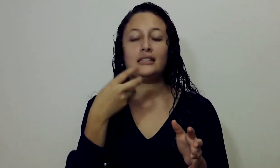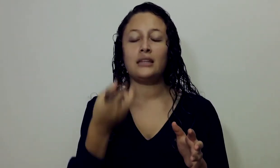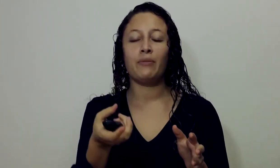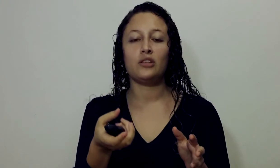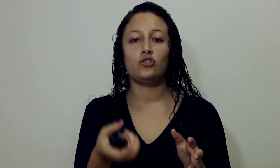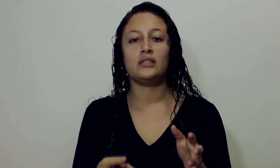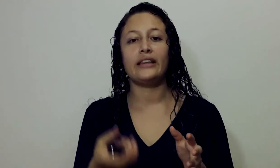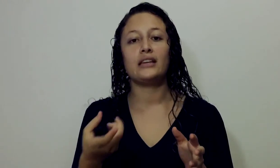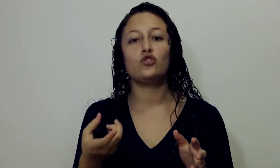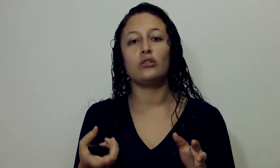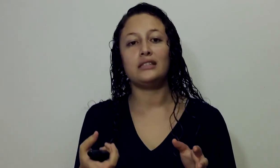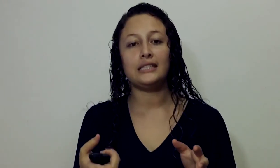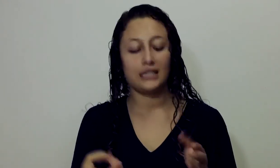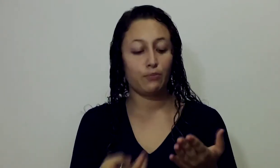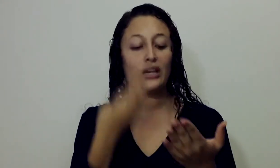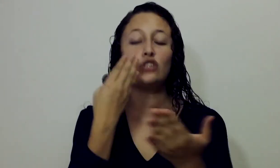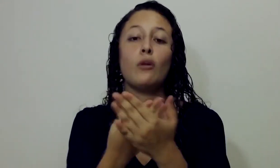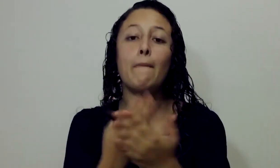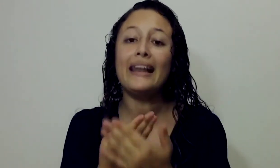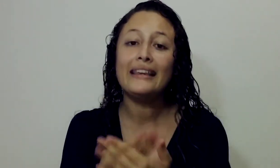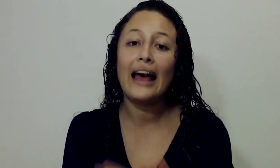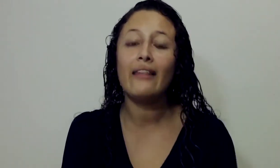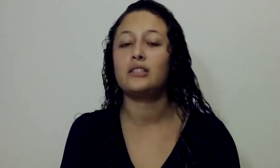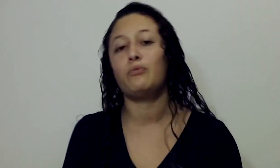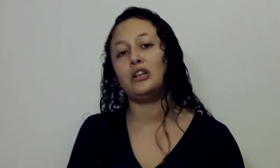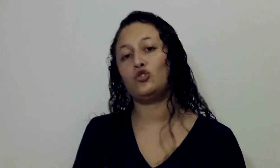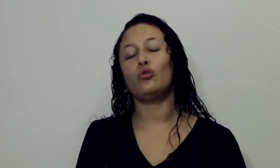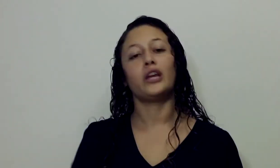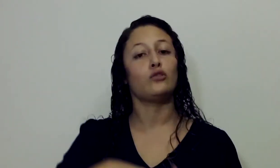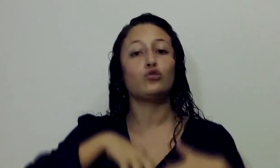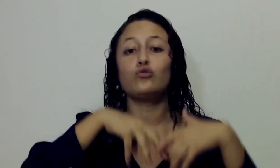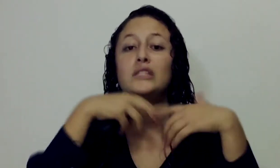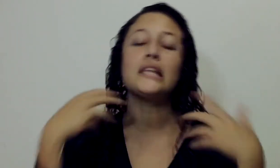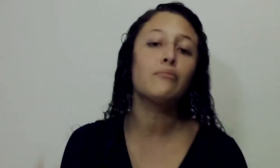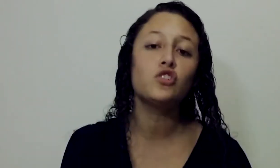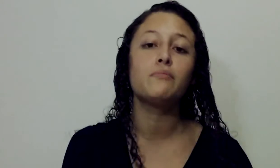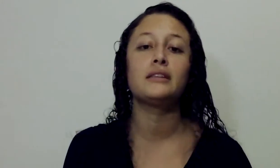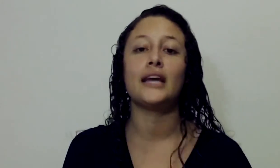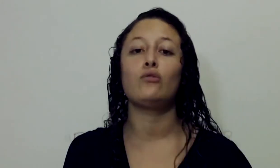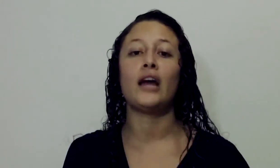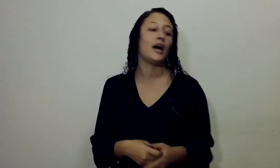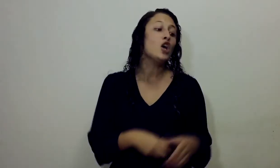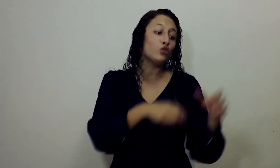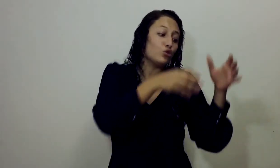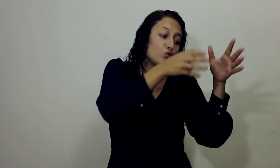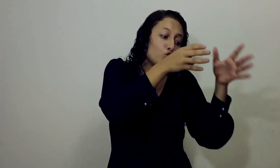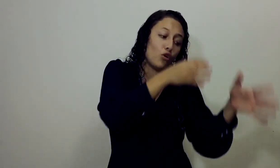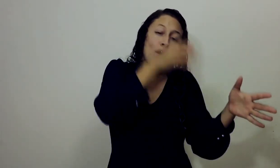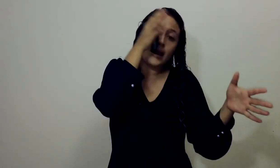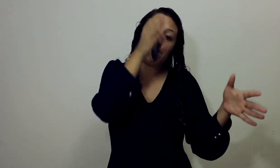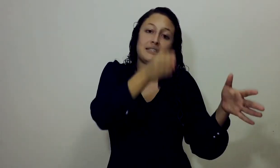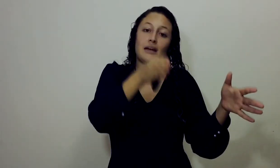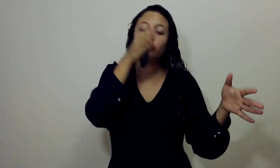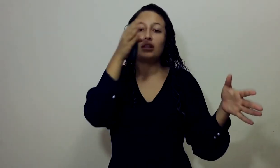Nuestras Interpretaciones Sean Historicistas Porque son Validadas Por la historia Nosotros No estamos Inventando Nada Nosotros